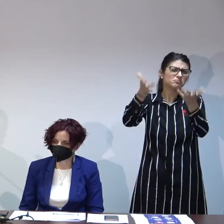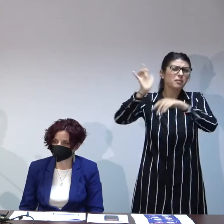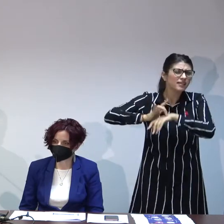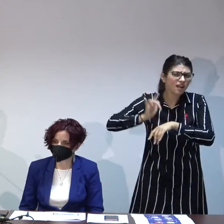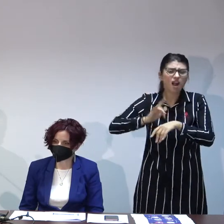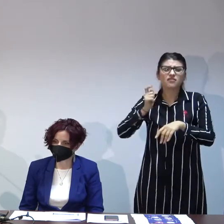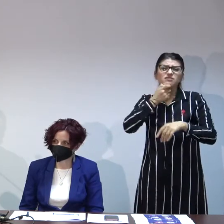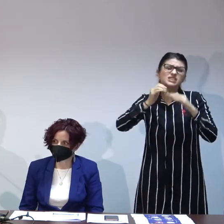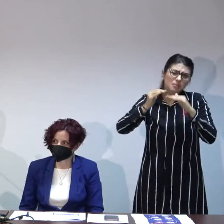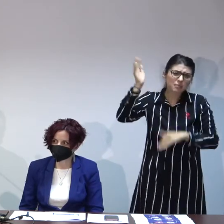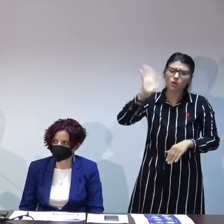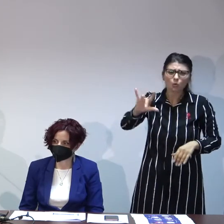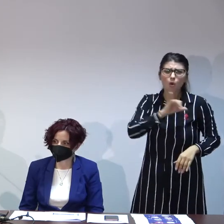mare